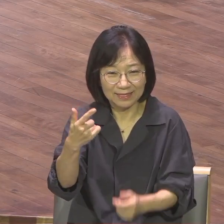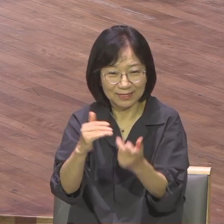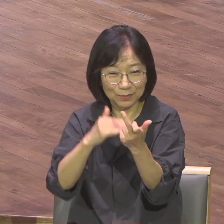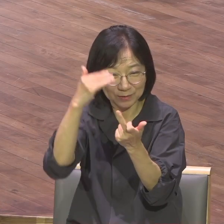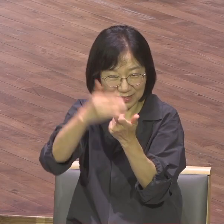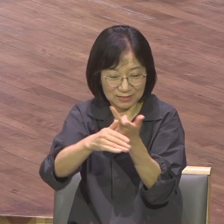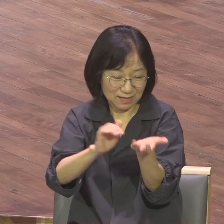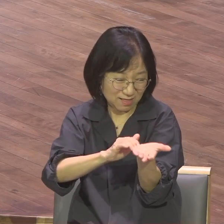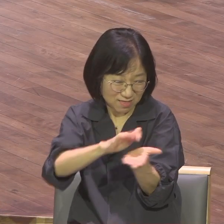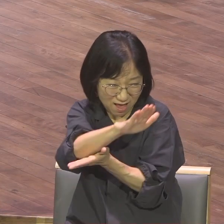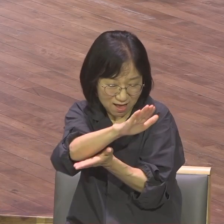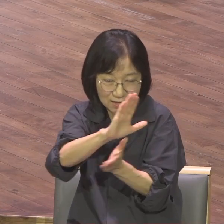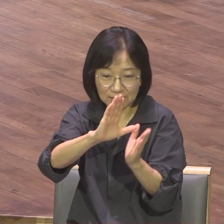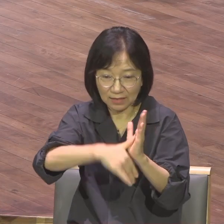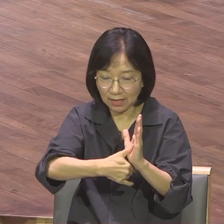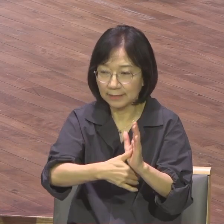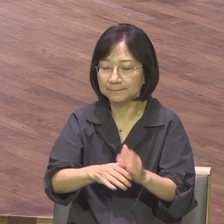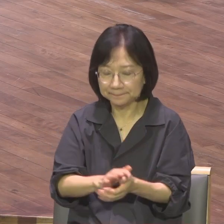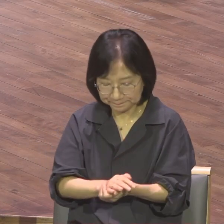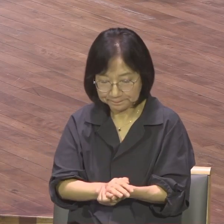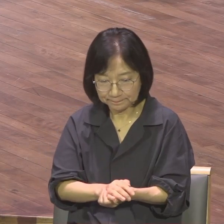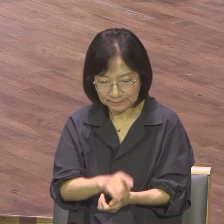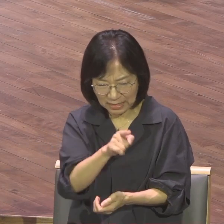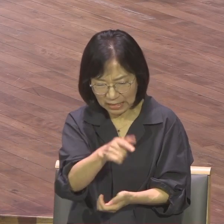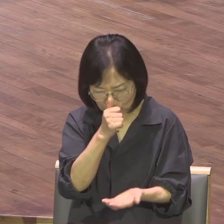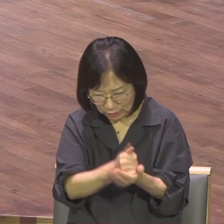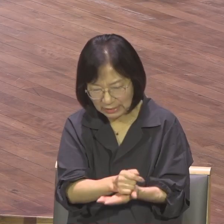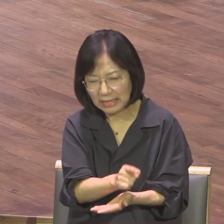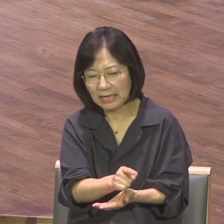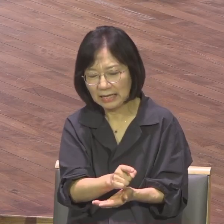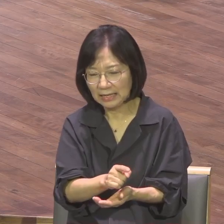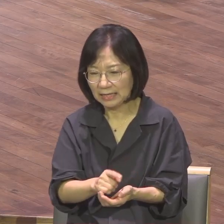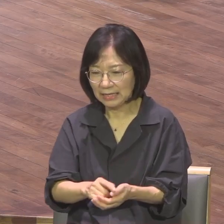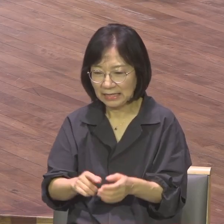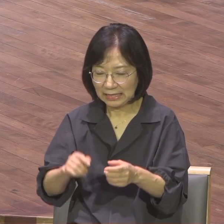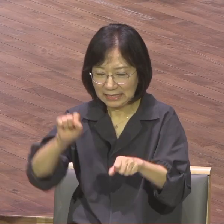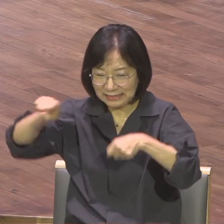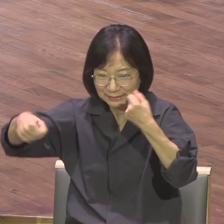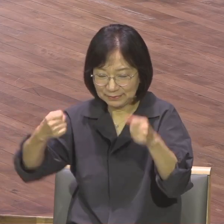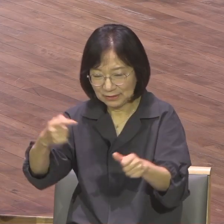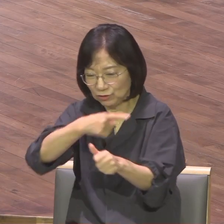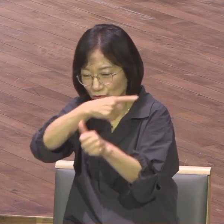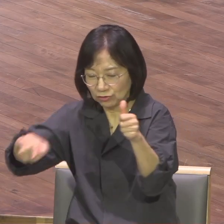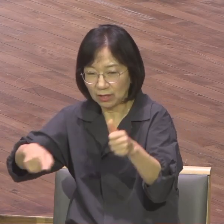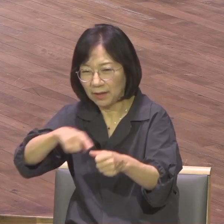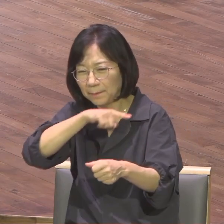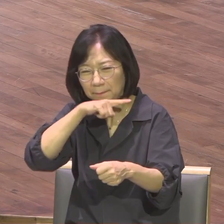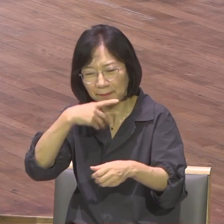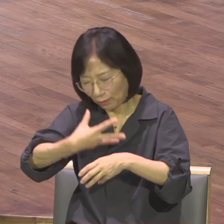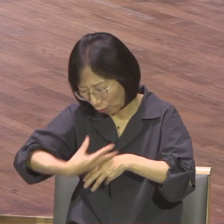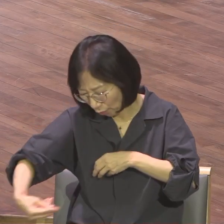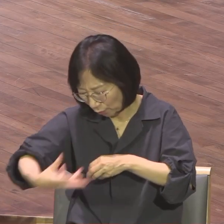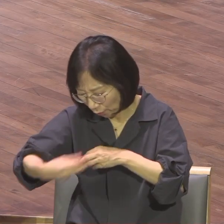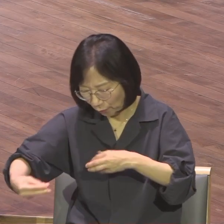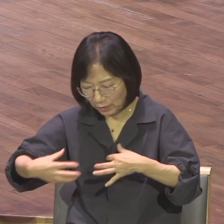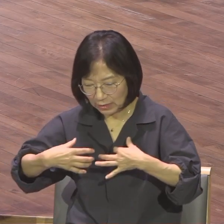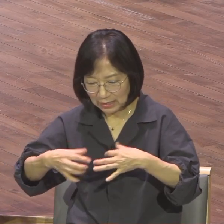지어 입히면서 저 세상에 나가서, 저 창세기 3장의 세상에 나가서 여자의 후손, 메시아,